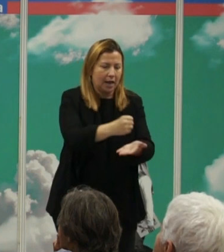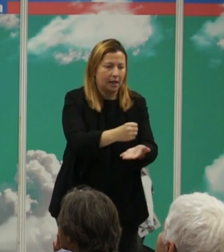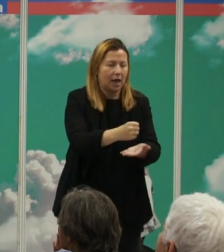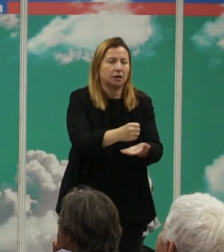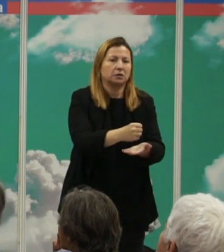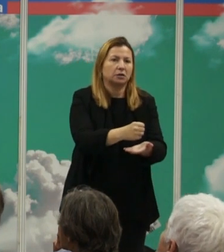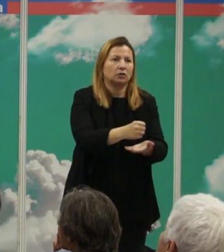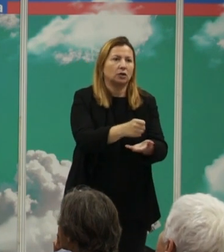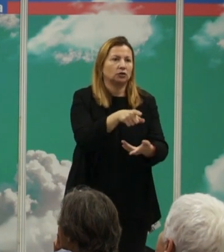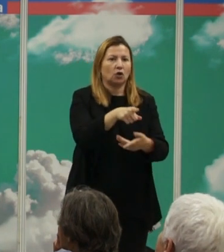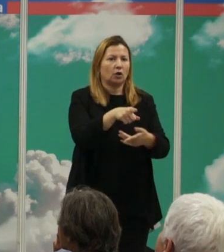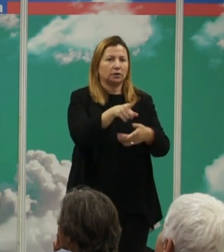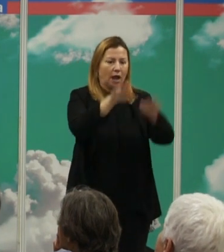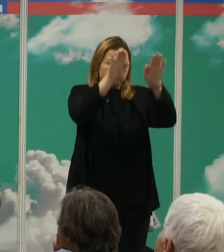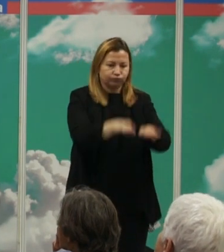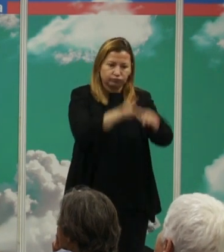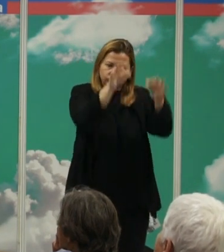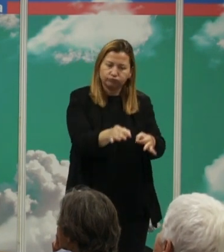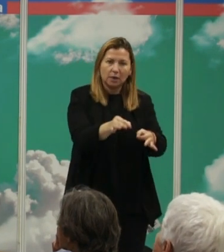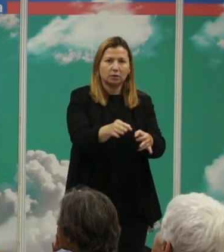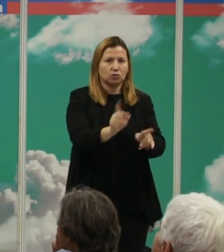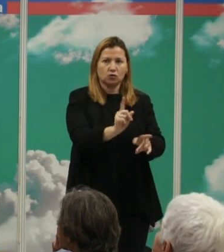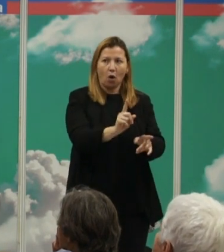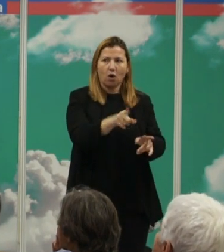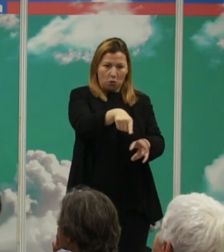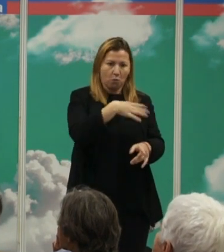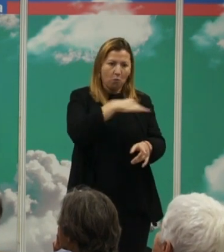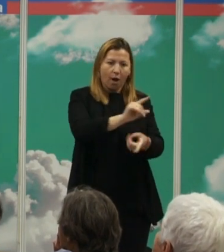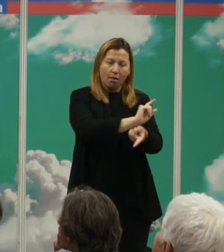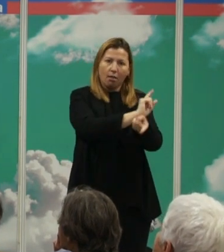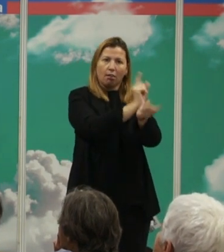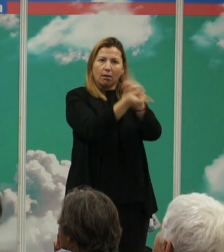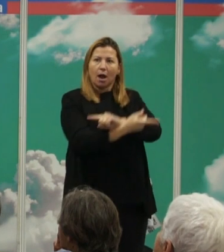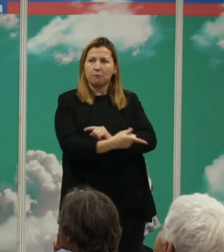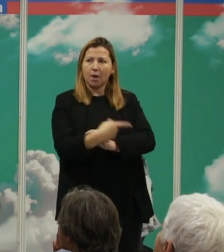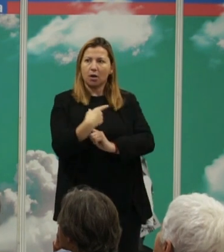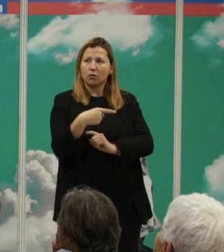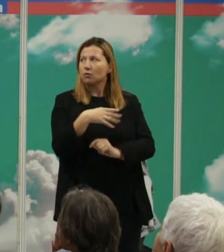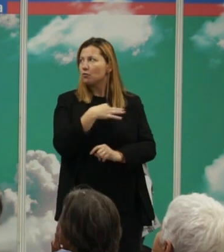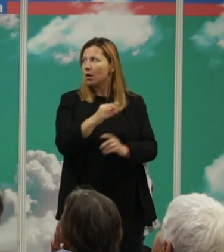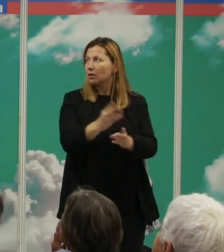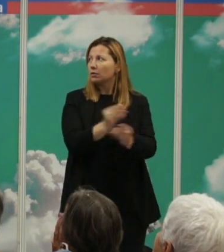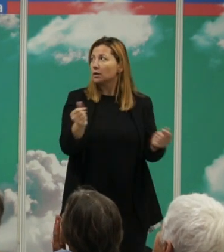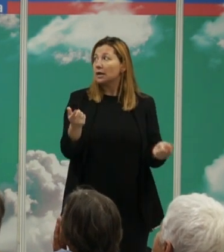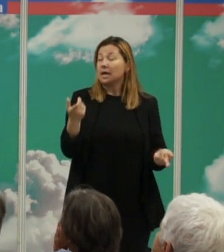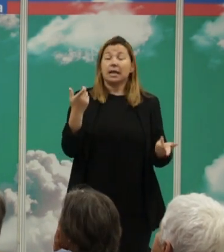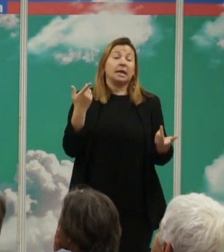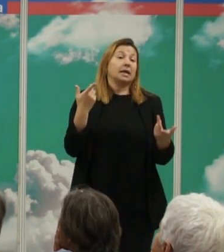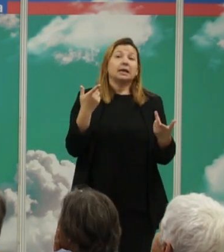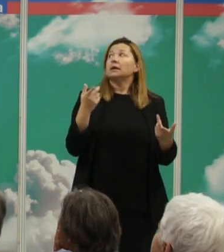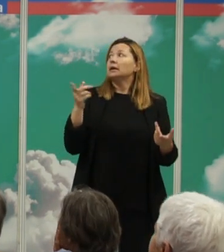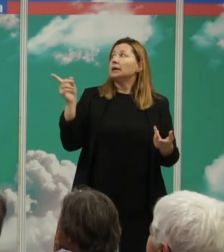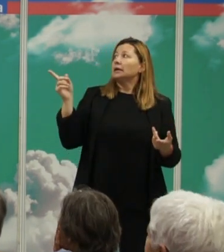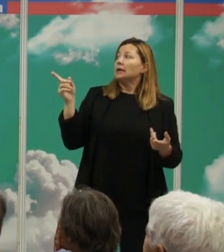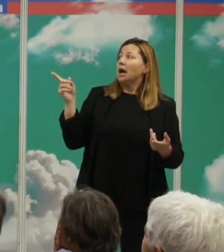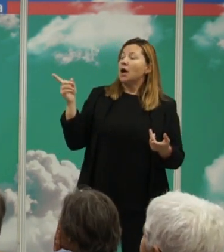variado a lo largo de la historia la cultura modula la violencia letal heredada filogenéticamente heredada de hecho en definitiva yo diría